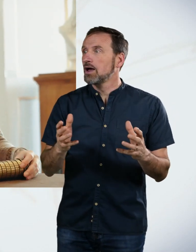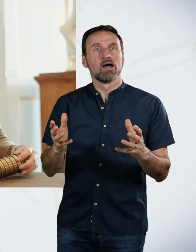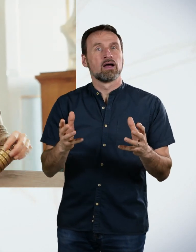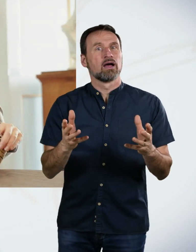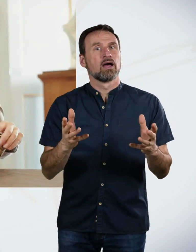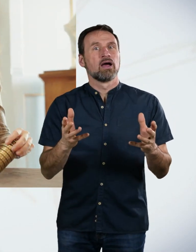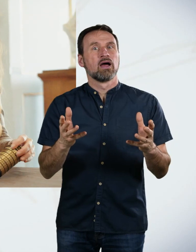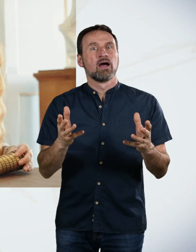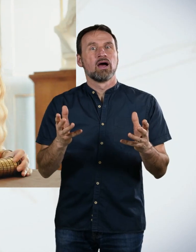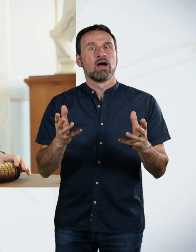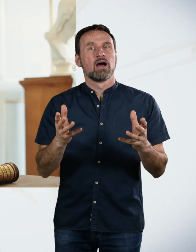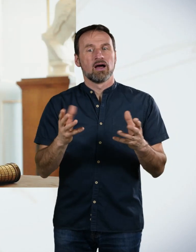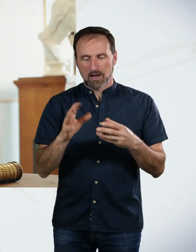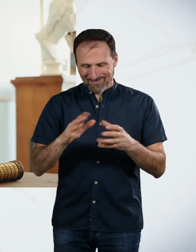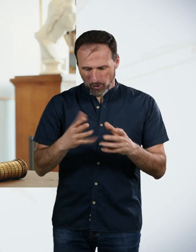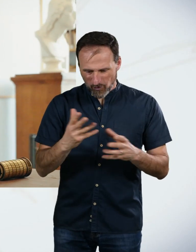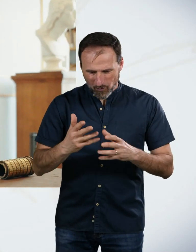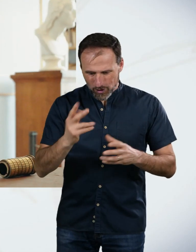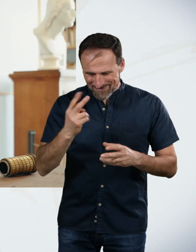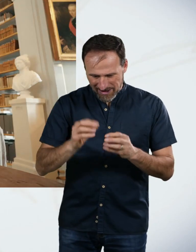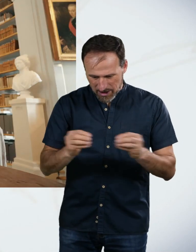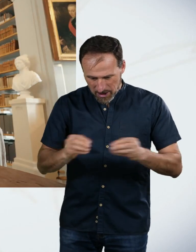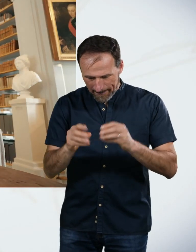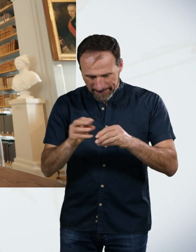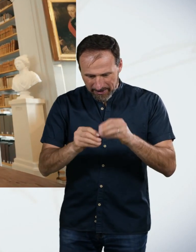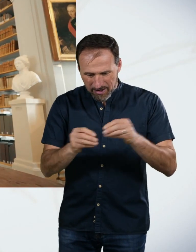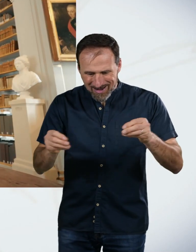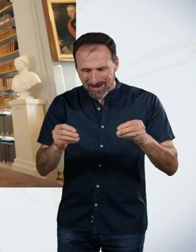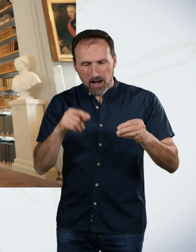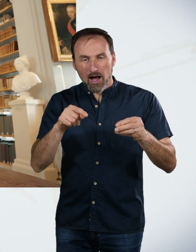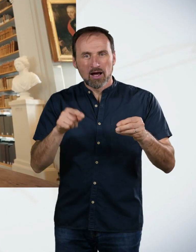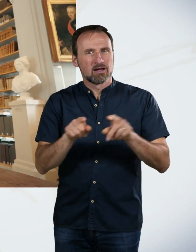Ist da was drin? Wo ist alles drin? Da ist was drin. Okay, nächste Aufgabe. Das wie so eine Schnitzeljagd. Ja.